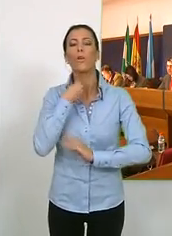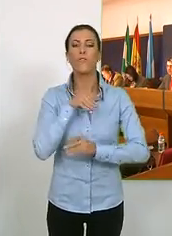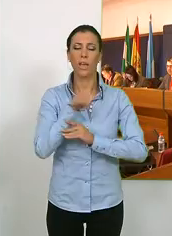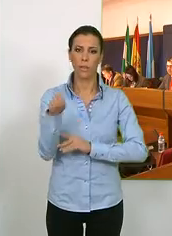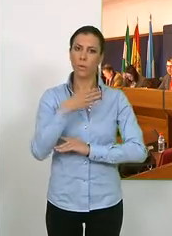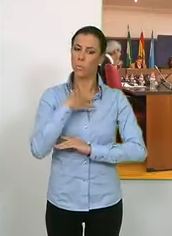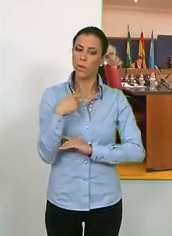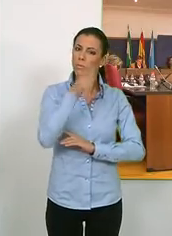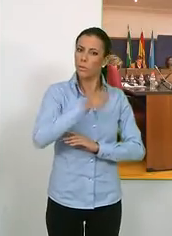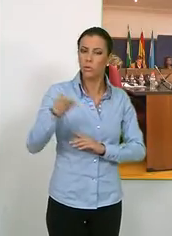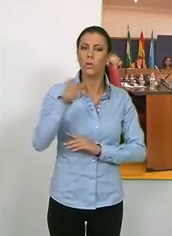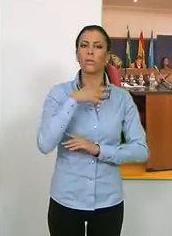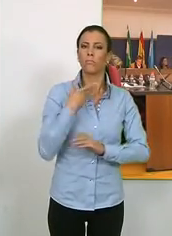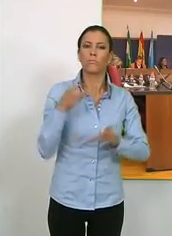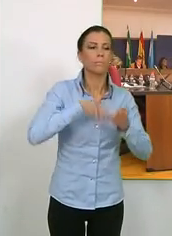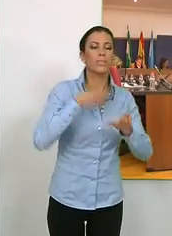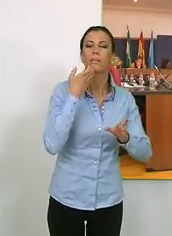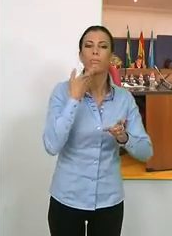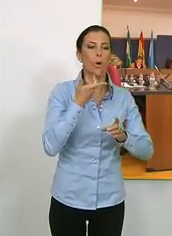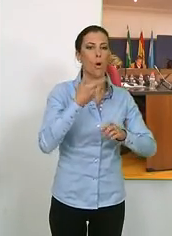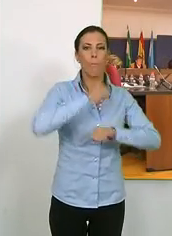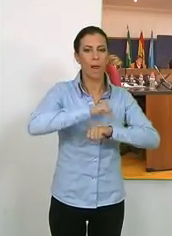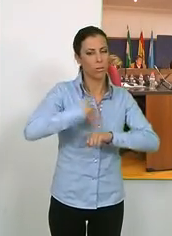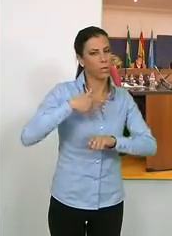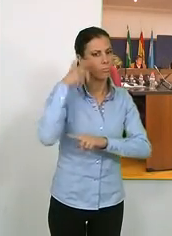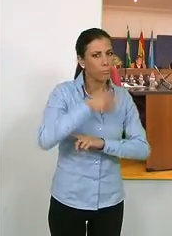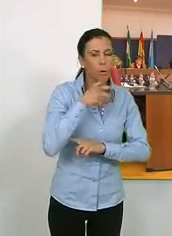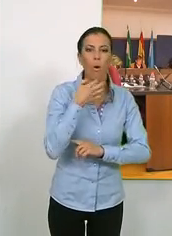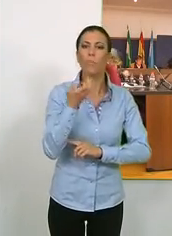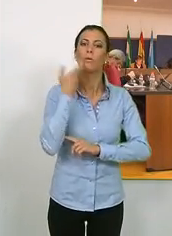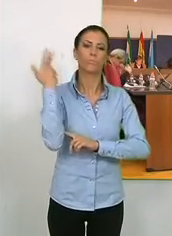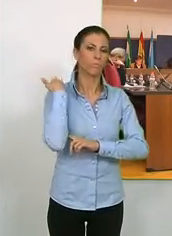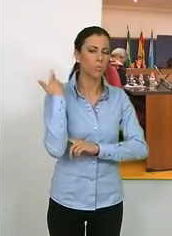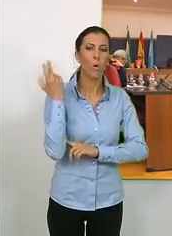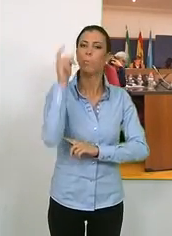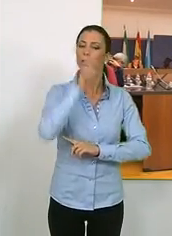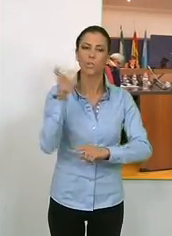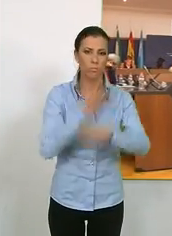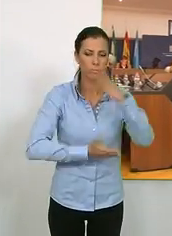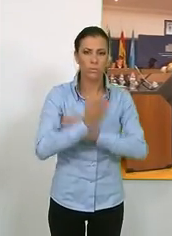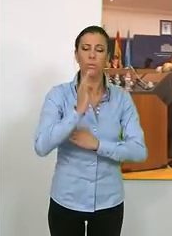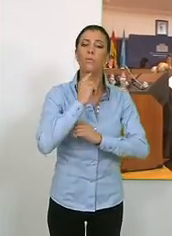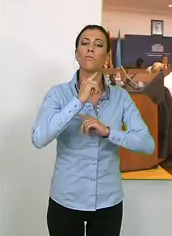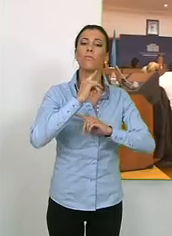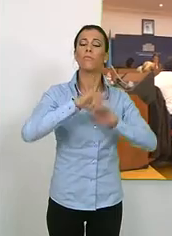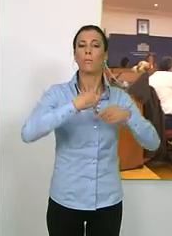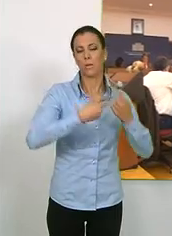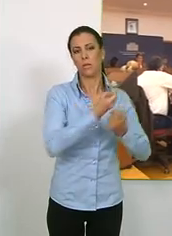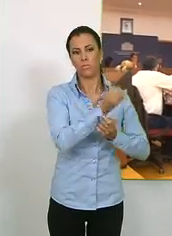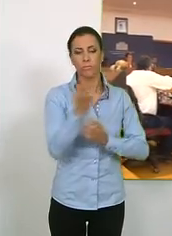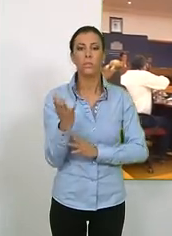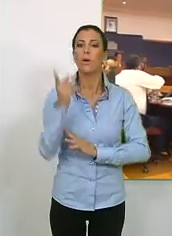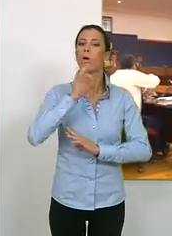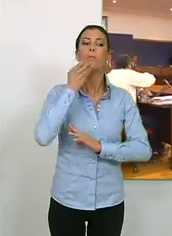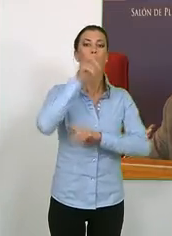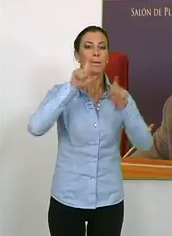podrán acogerse parados de larga duración, pensionistas, discapacitados, familias numerosas y empresas